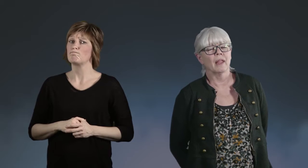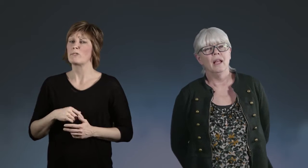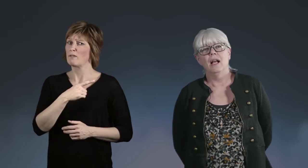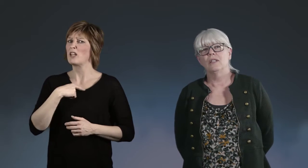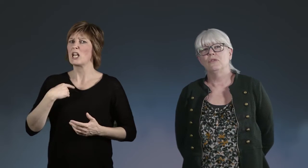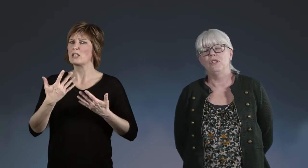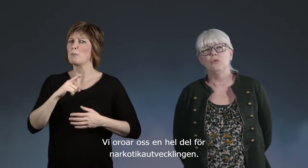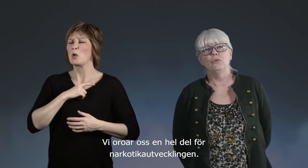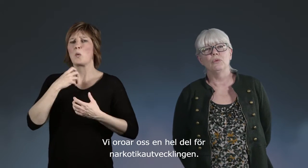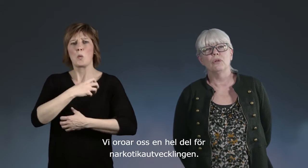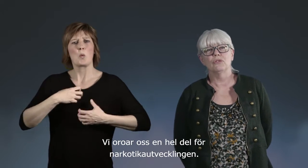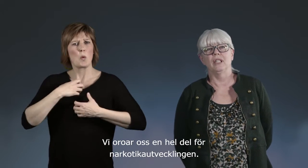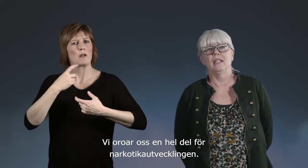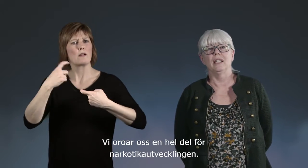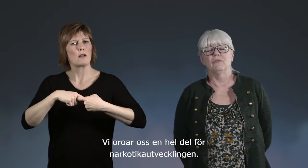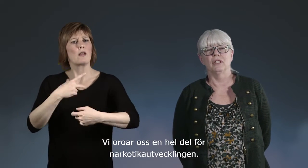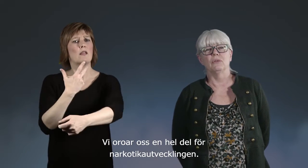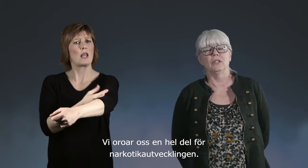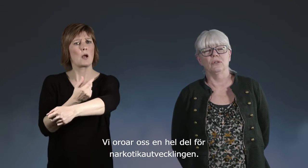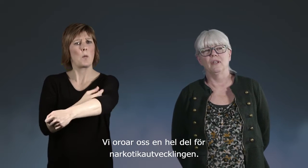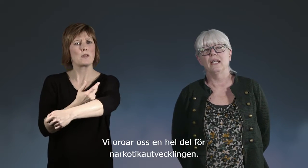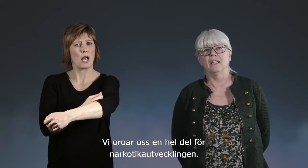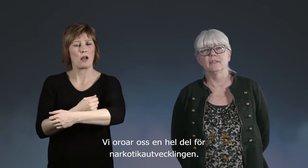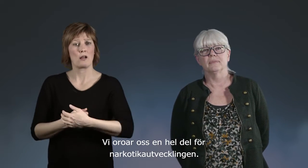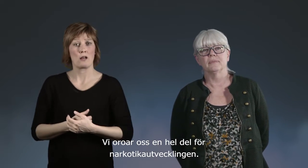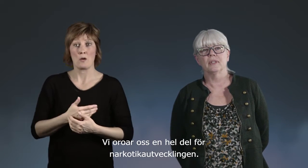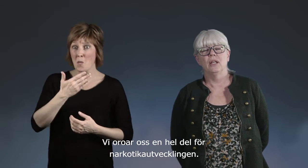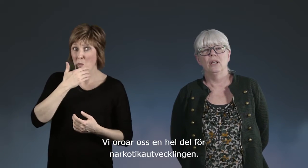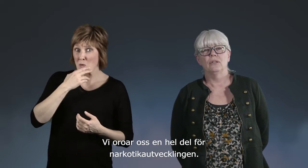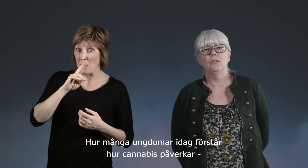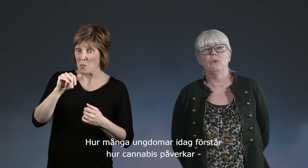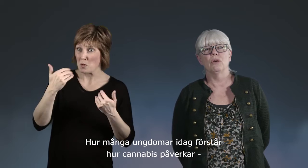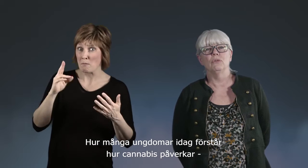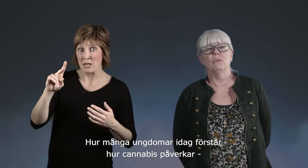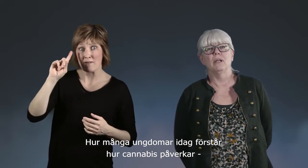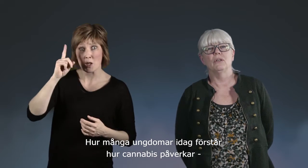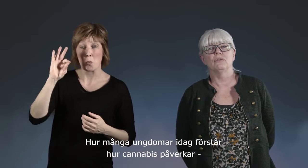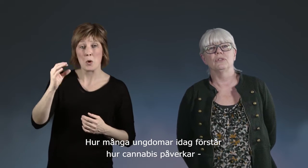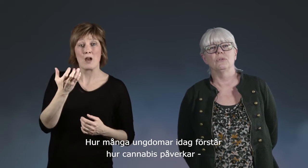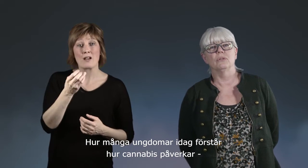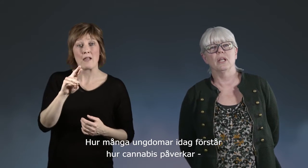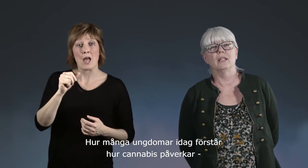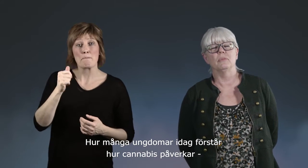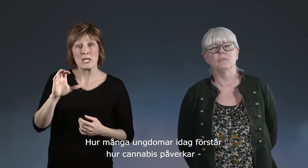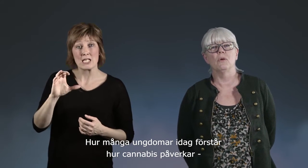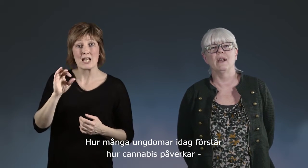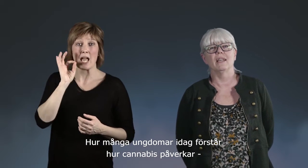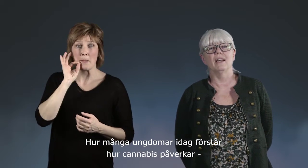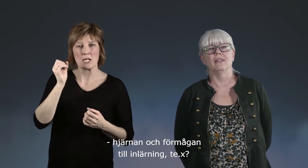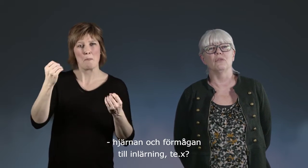Alltså vi oroar oss en hel del för narkotika-utvecklingen. Hur många ungdomar idag förstår hur cannabis påverkar hjärnan och